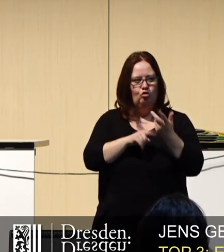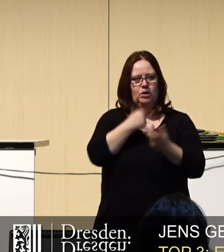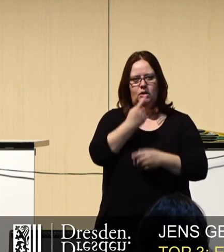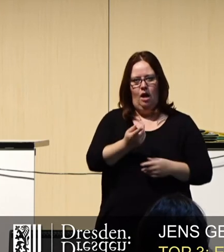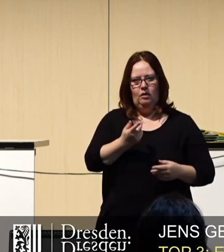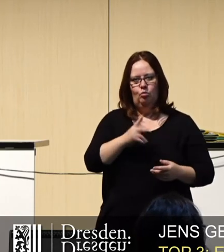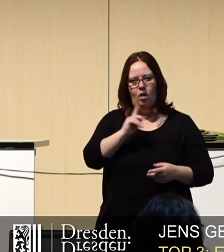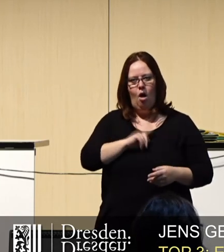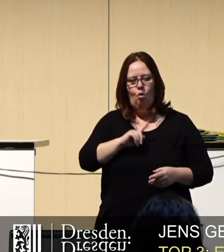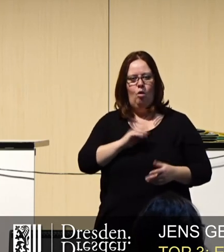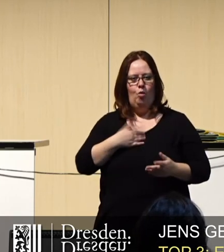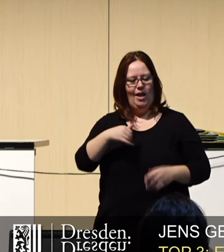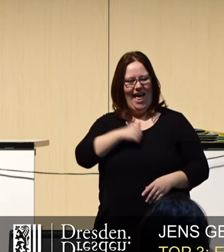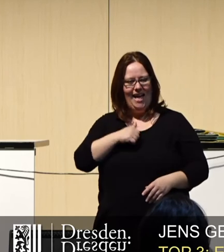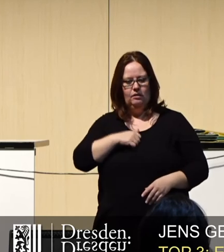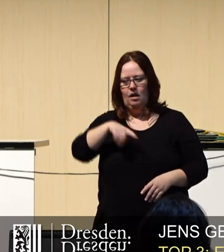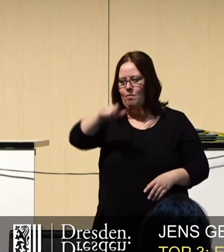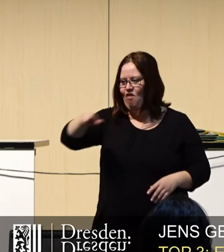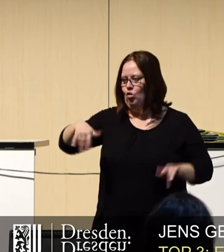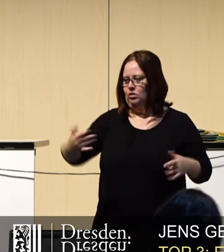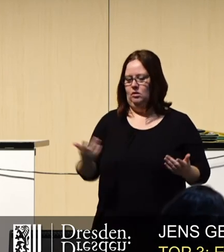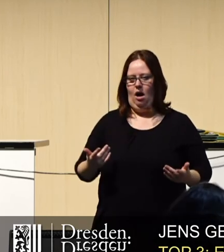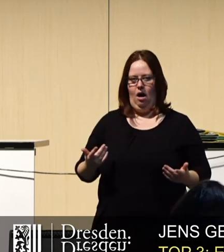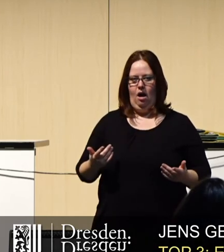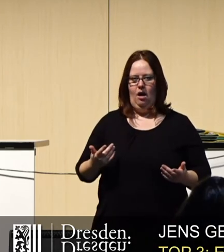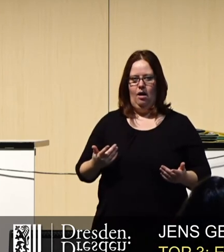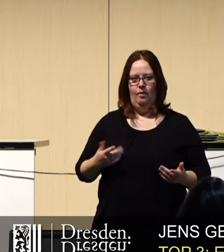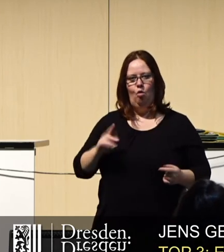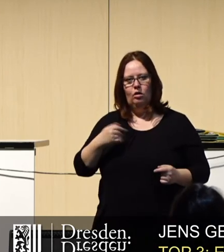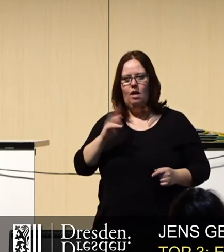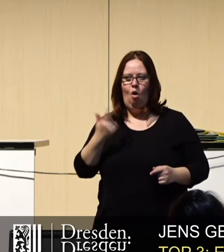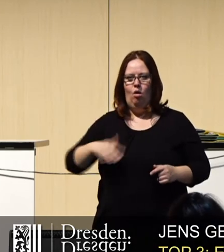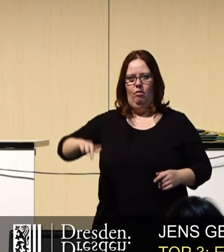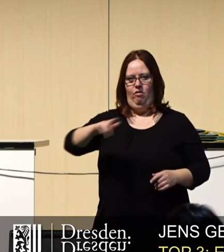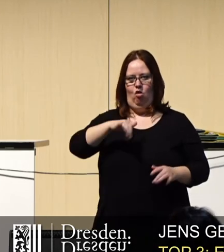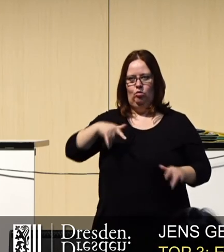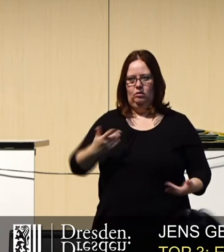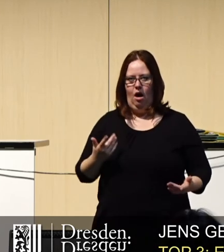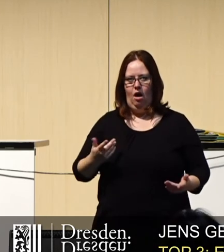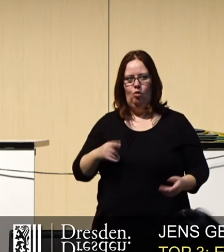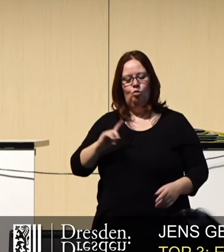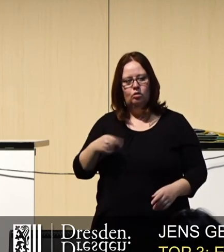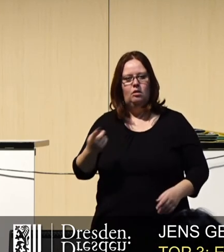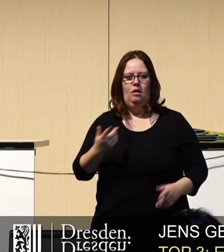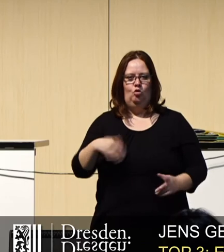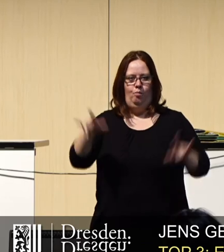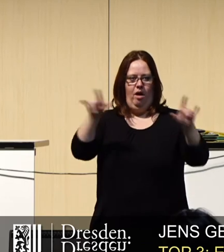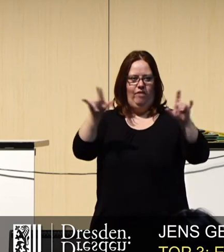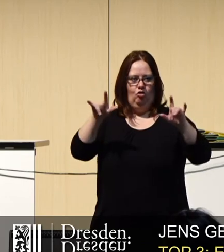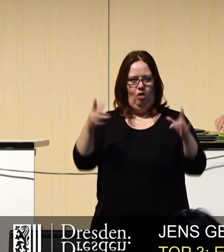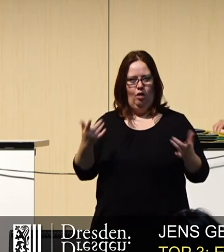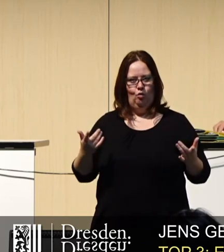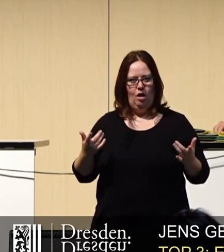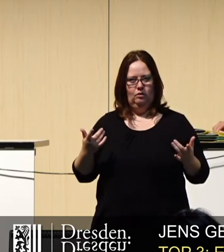gesagt hat, sind die Ängste, die in der Bevölkerung latent im Raum schweben und die bei solchen Veranstaltungen